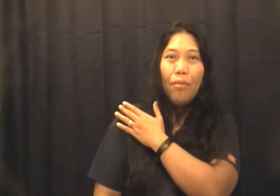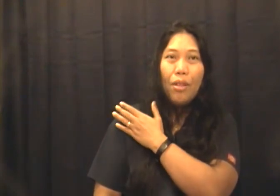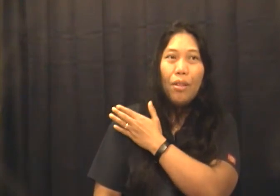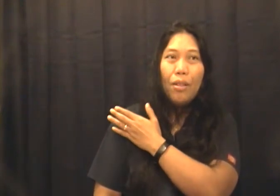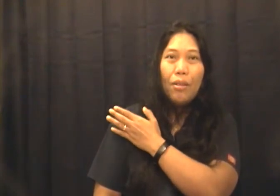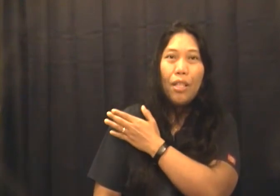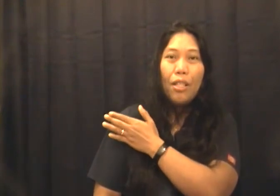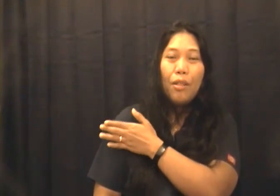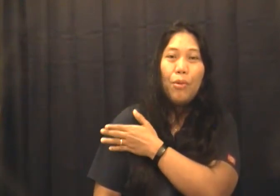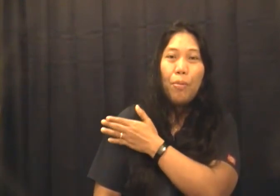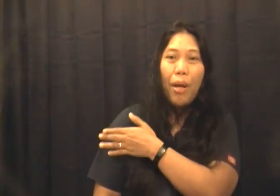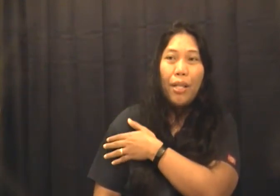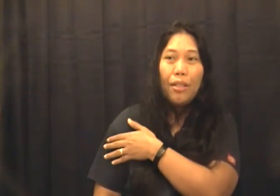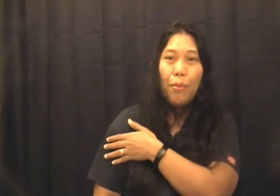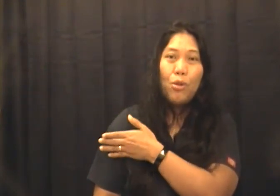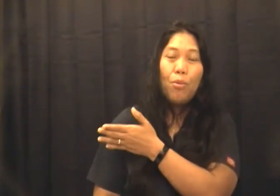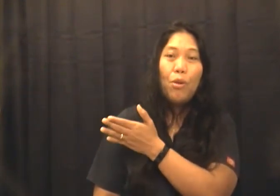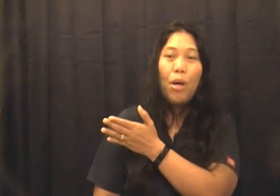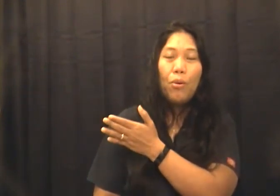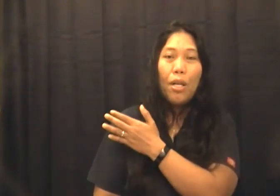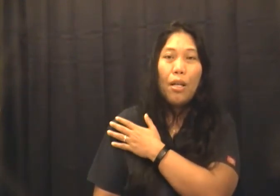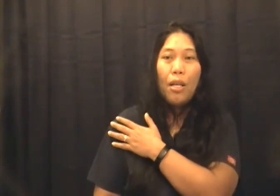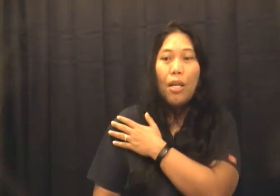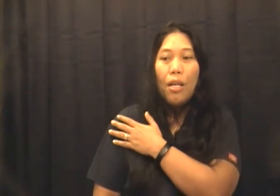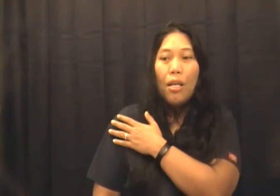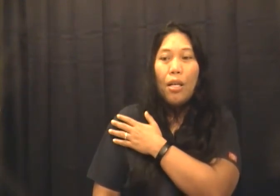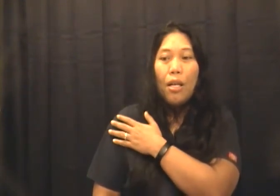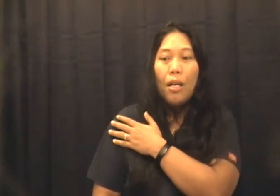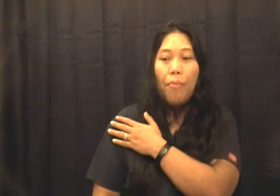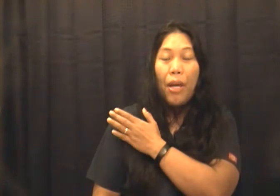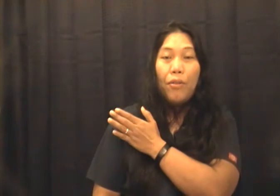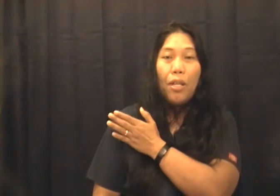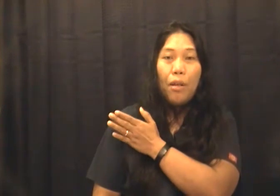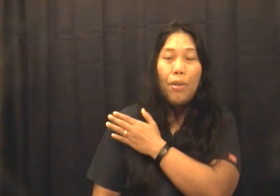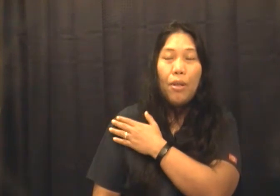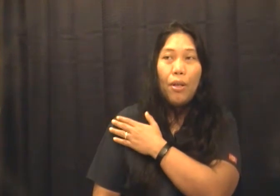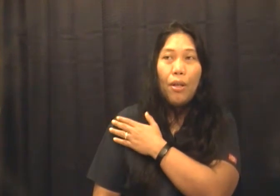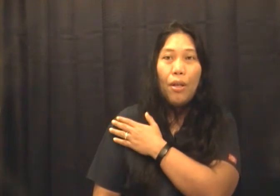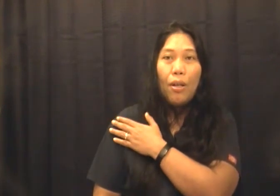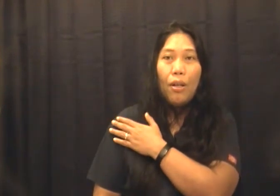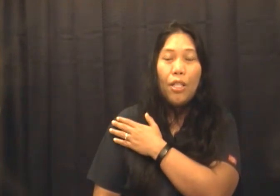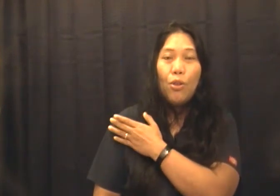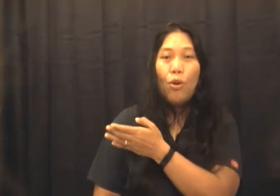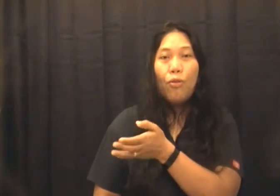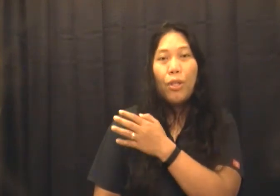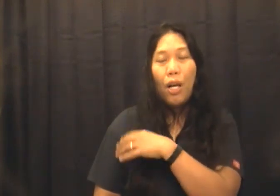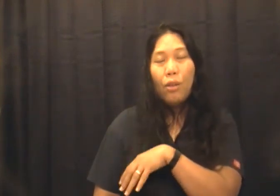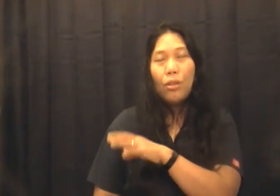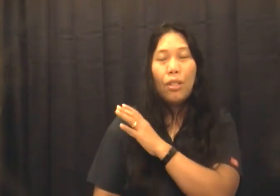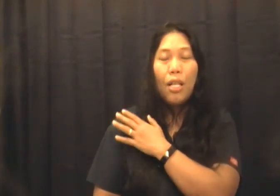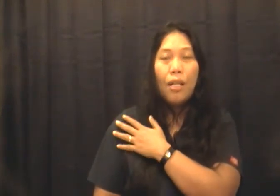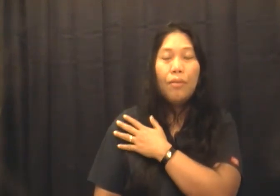nag-relieve yung pain tapos uminom ako ng pain relever yung over the counter lang